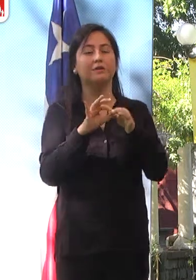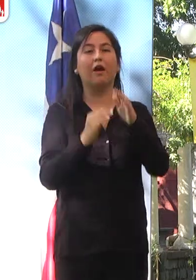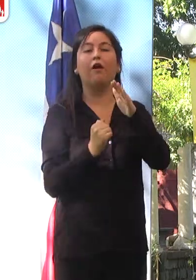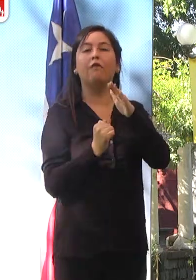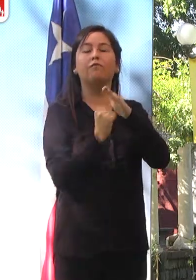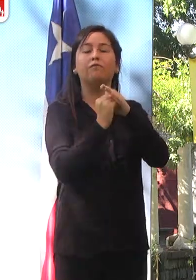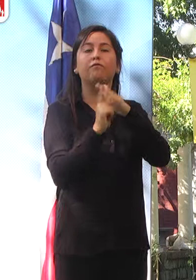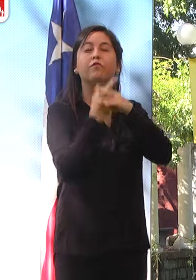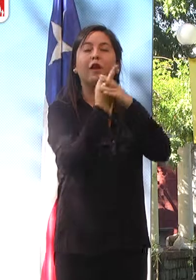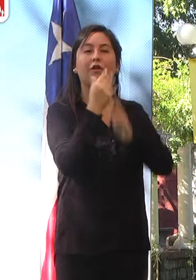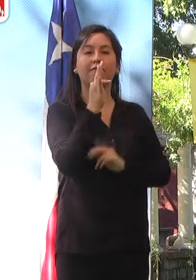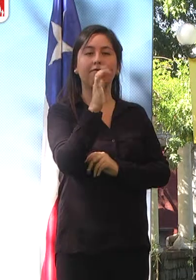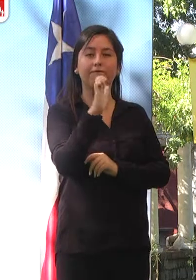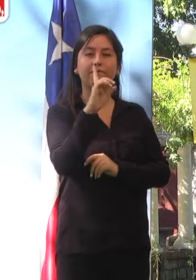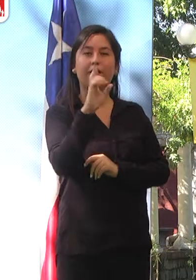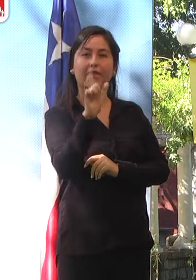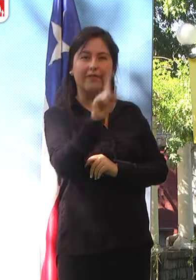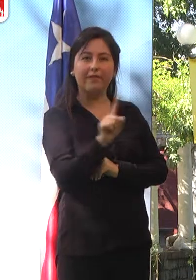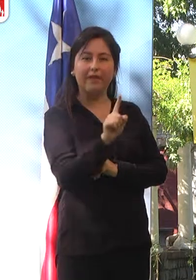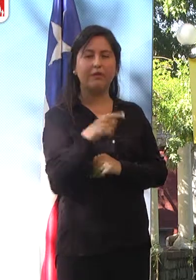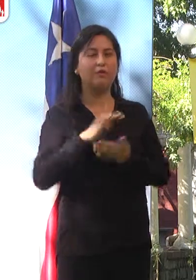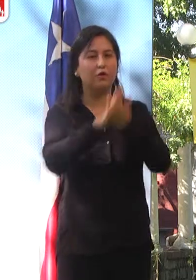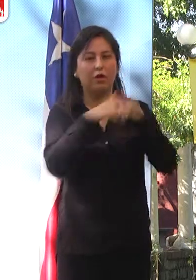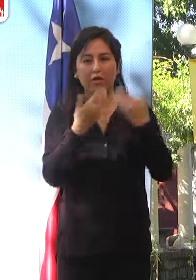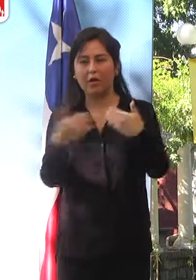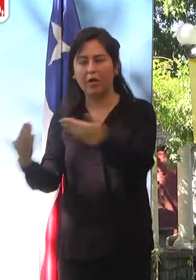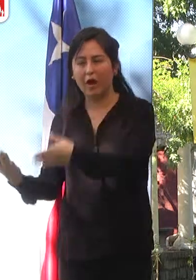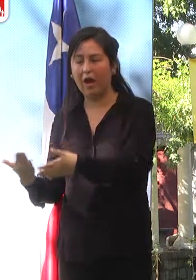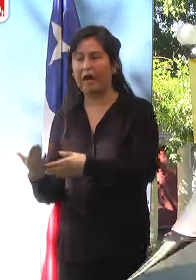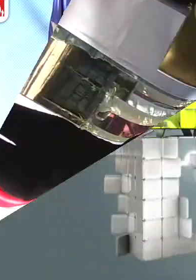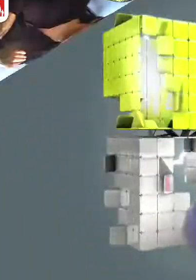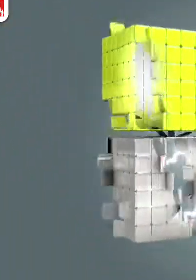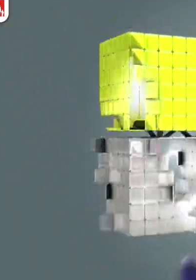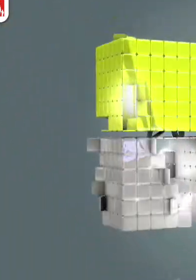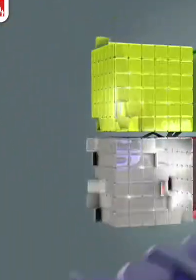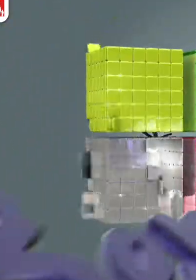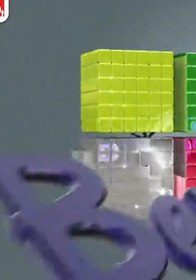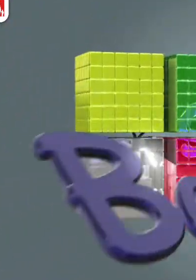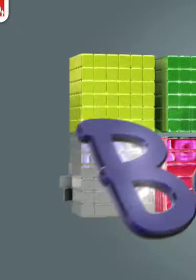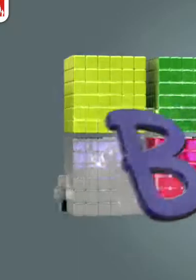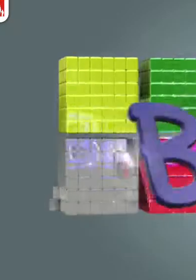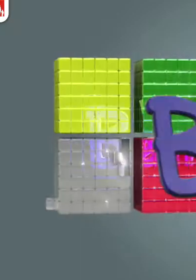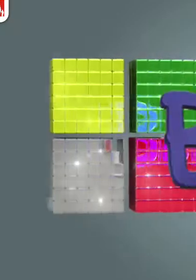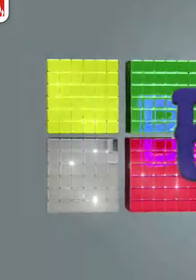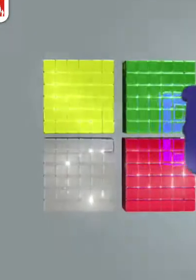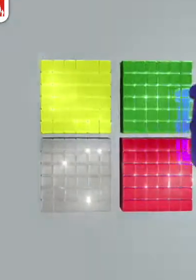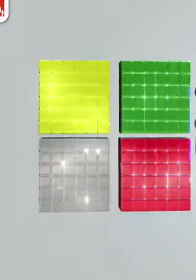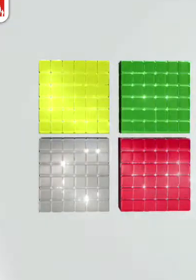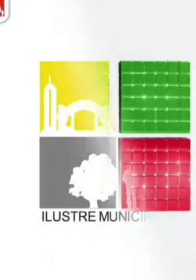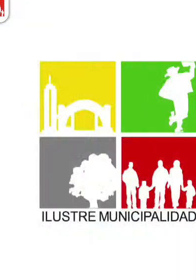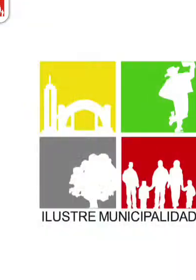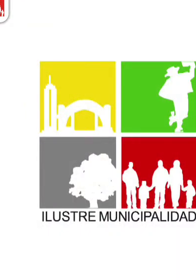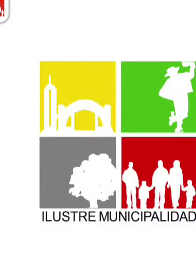en aquellas personas que están postradas, que están desvalidas y que ustedes con tanto cariño también ayudan. Muchas gracias por este día. Muchas gracias a